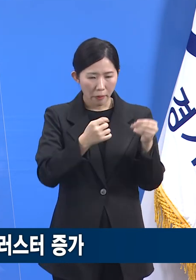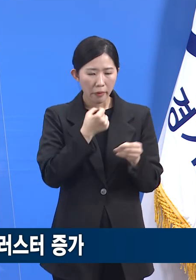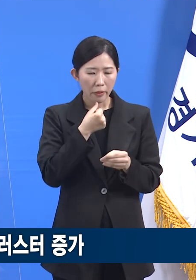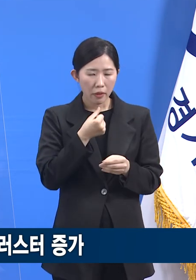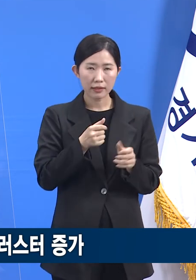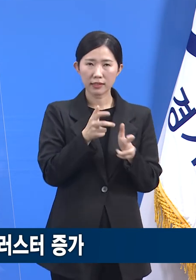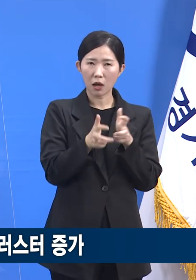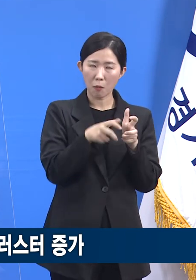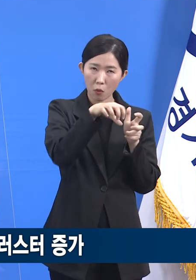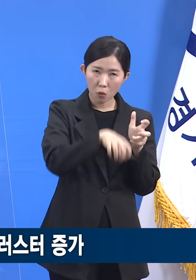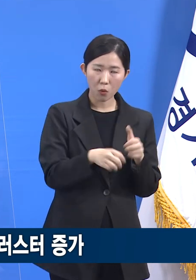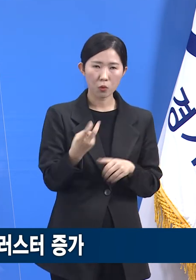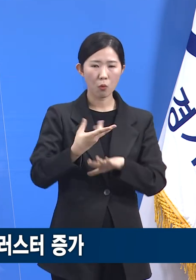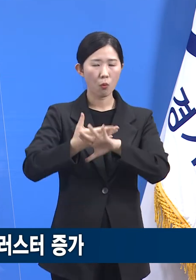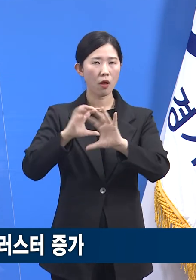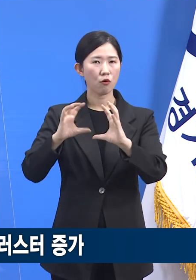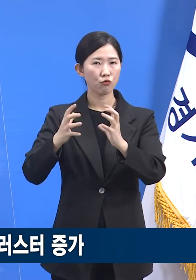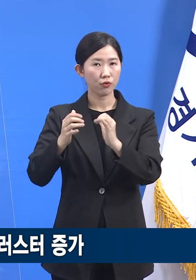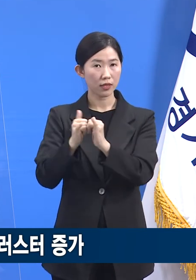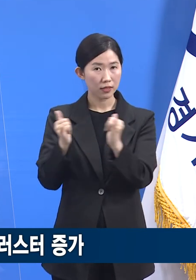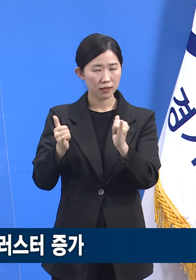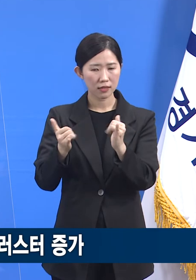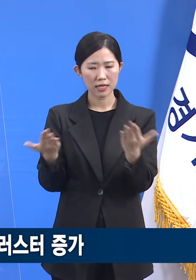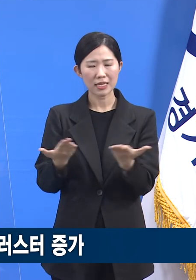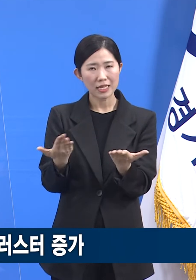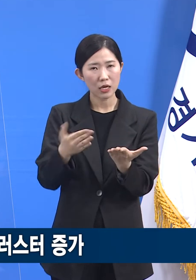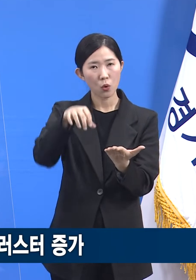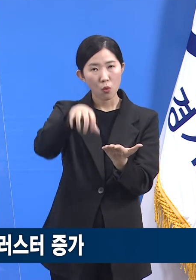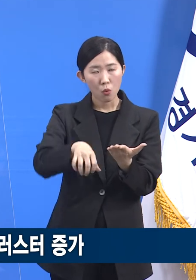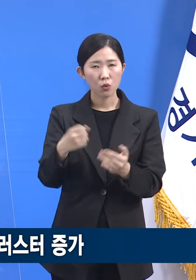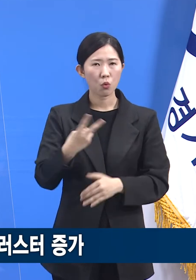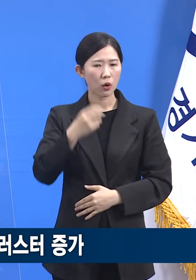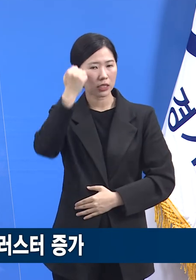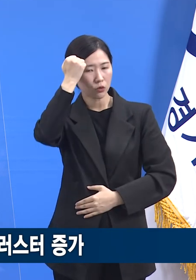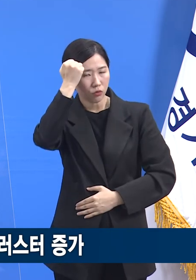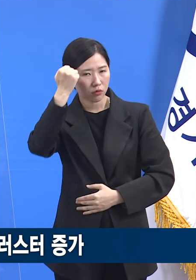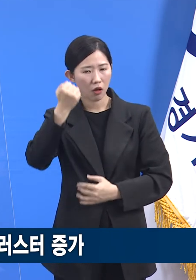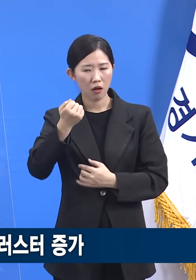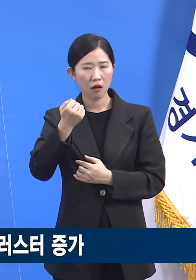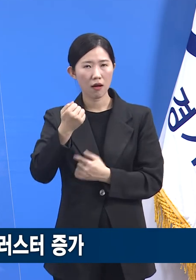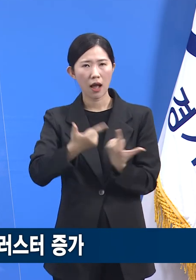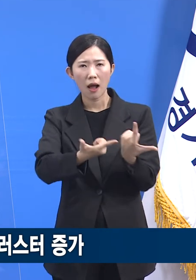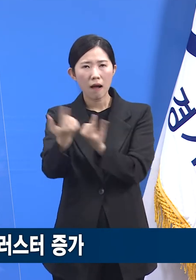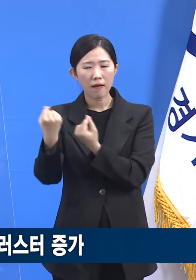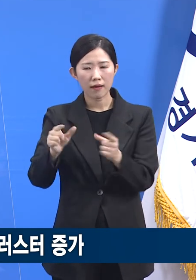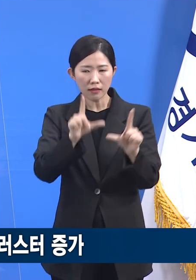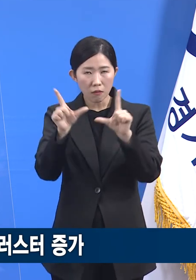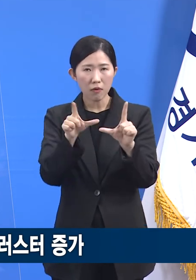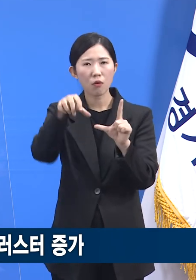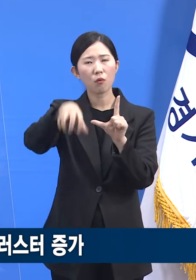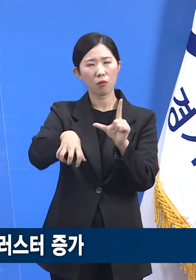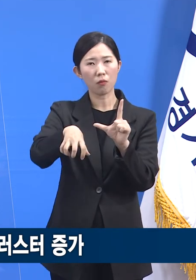외국인 노동자 근로사업장, 기숙사 등 공동 숙소를 운영하는 사업장 등이 특히 많았습니다.